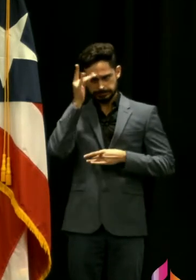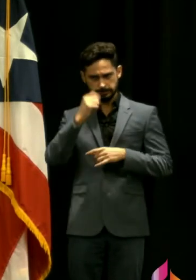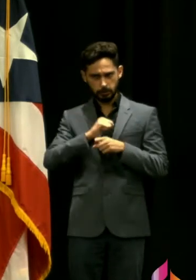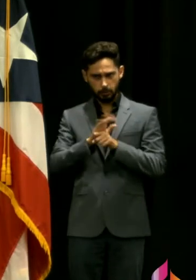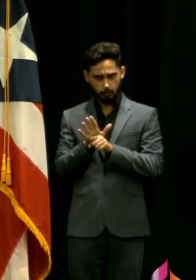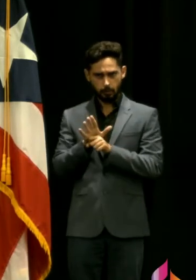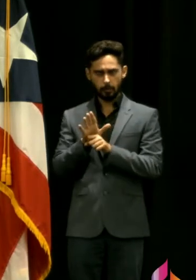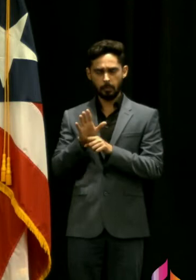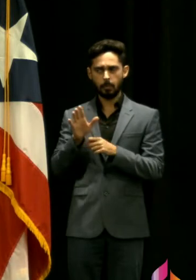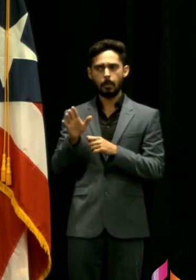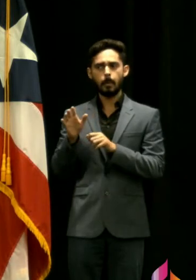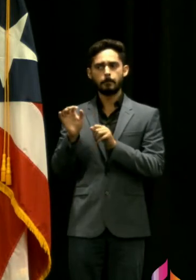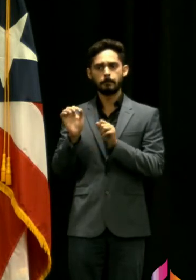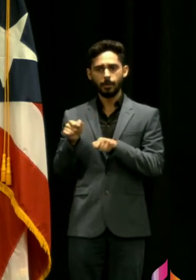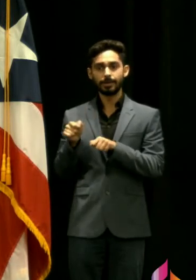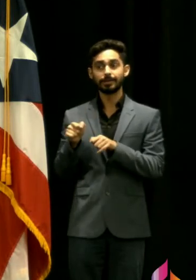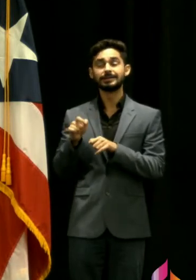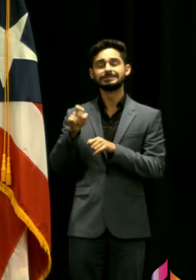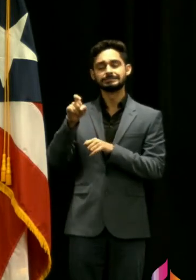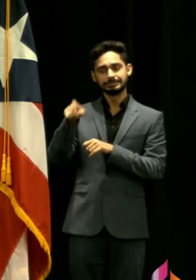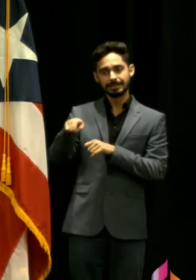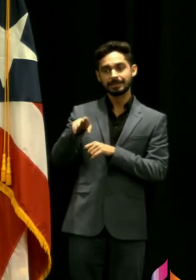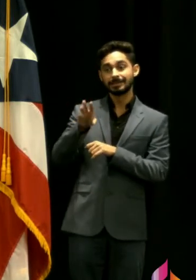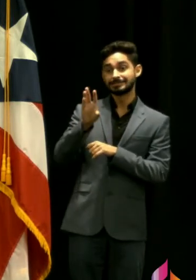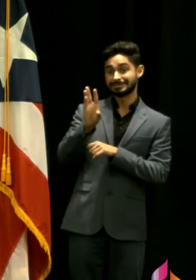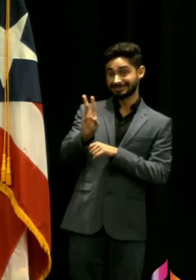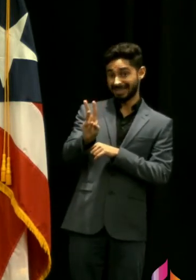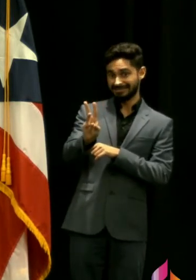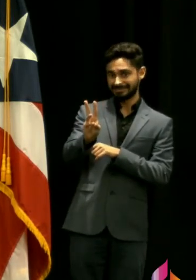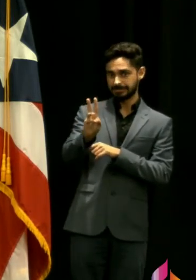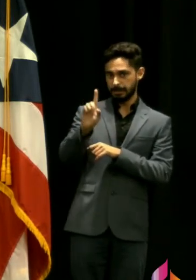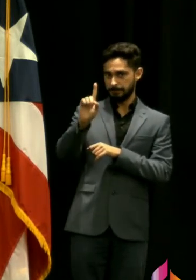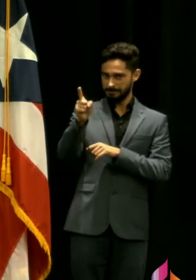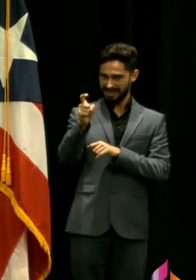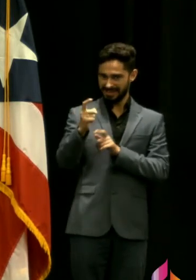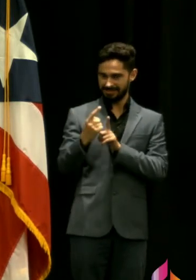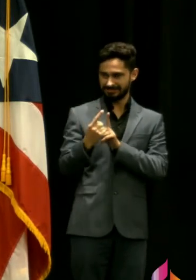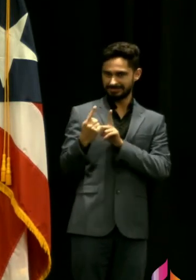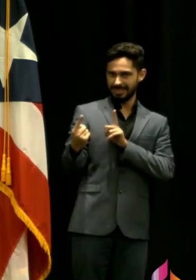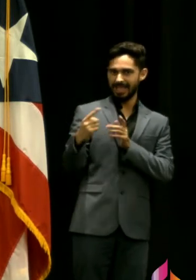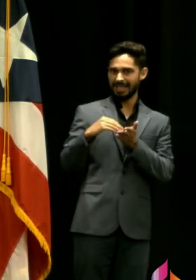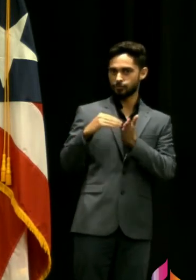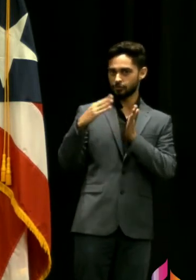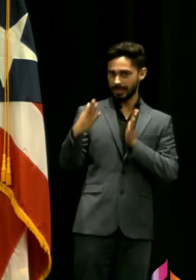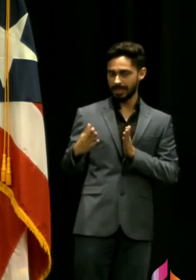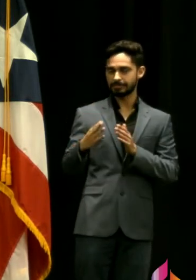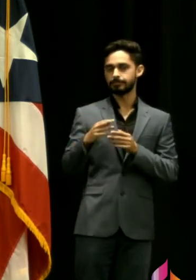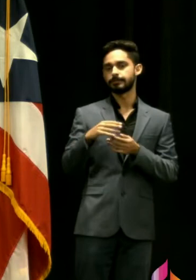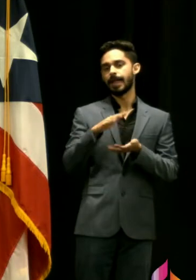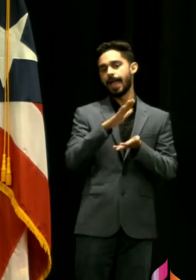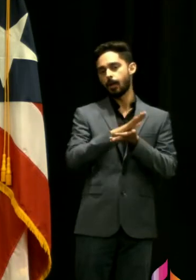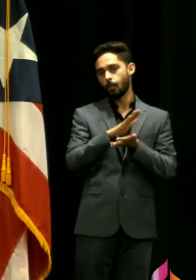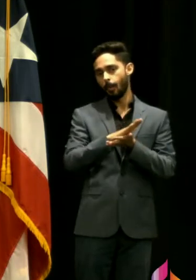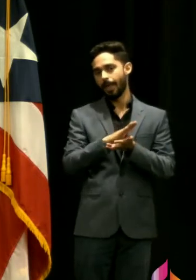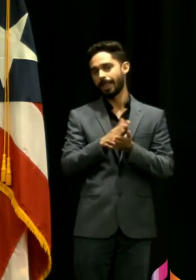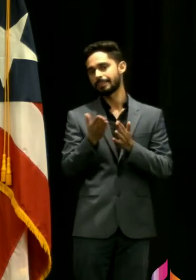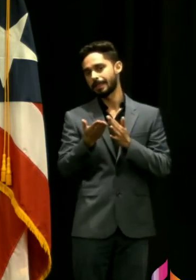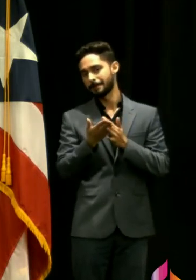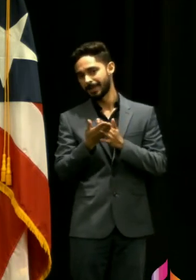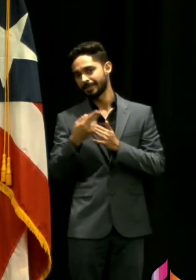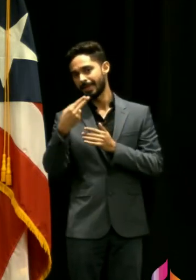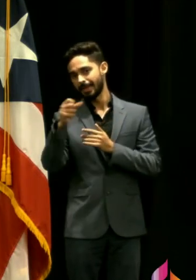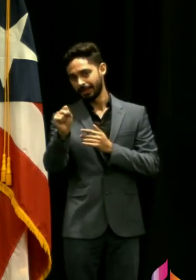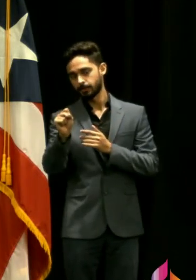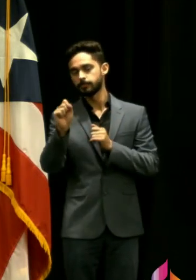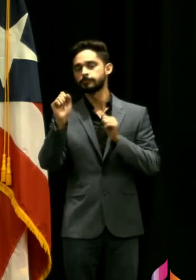establezca o seis pies de distancia entre los estudiantes especialmente de escuela intermedia y superior o generar unos grupos de coorte en este